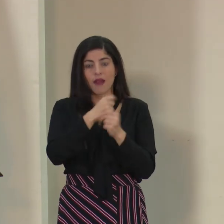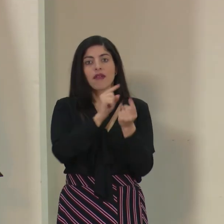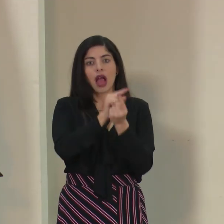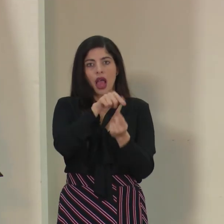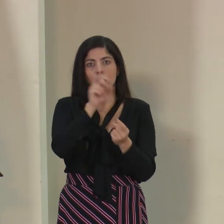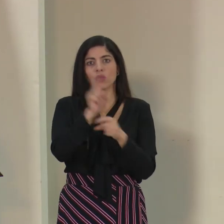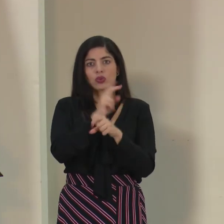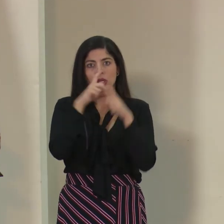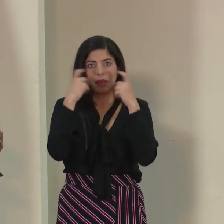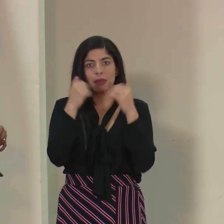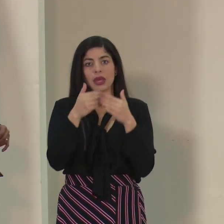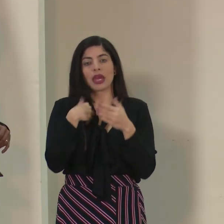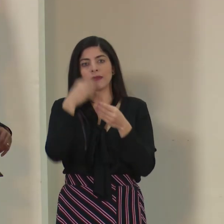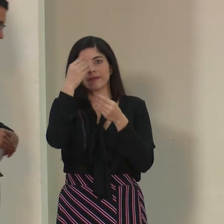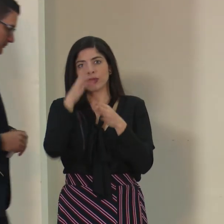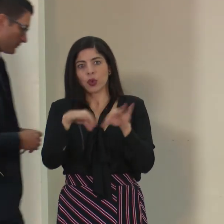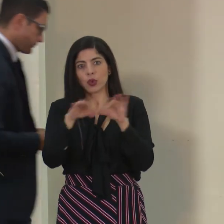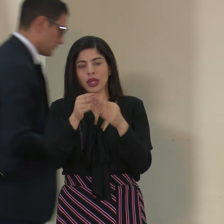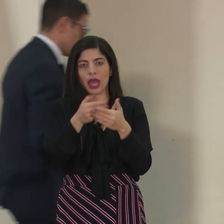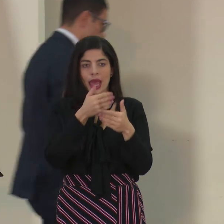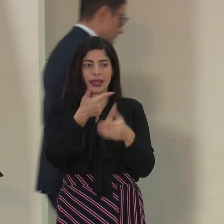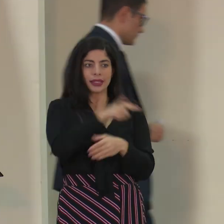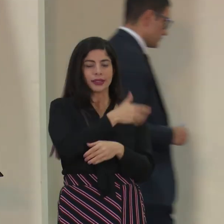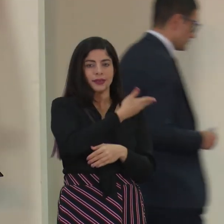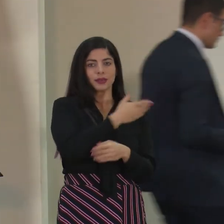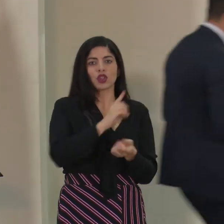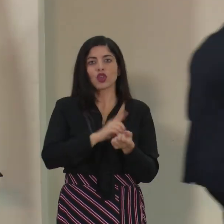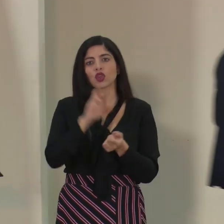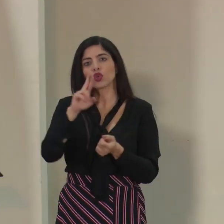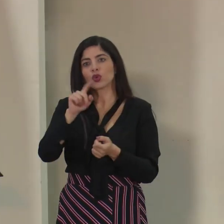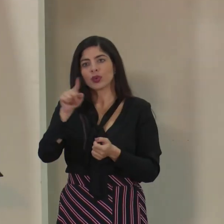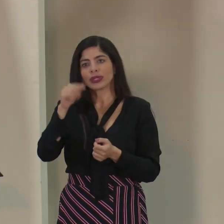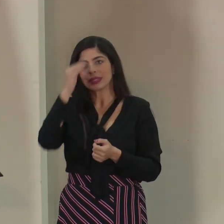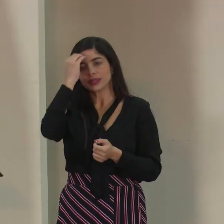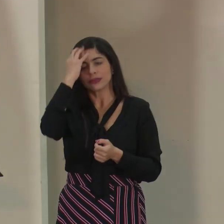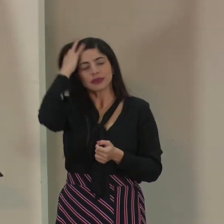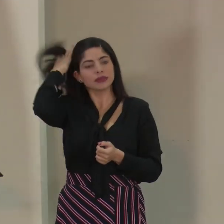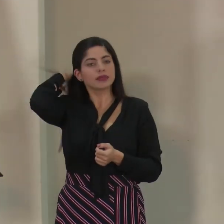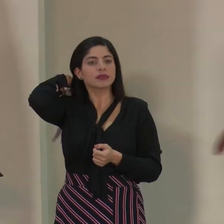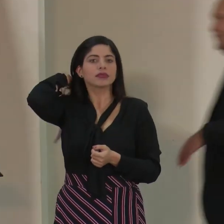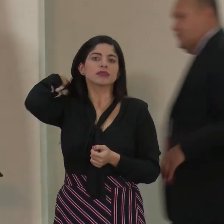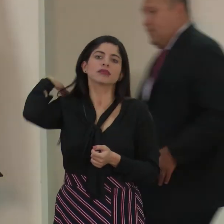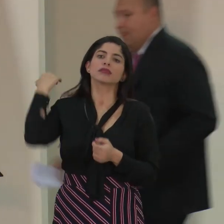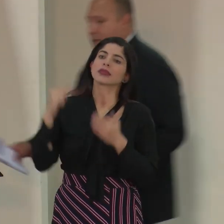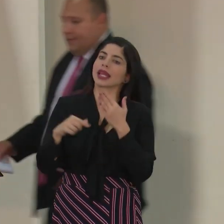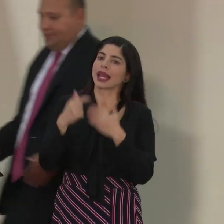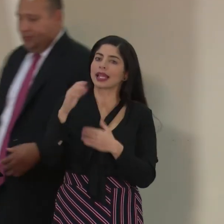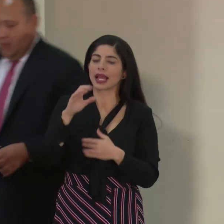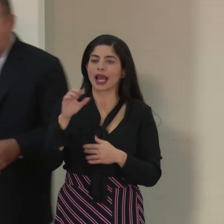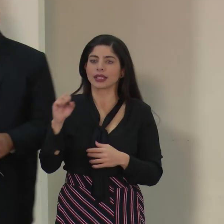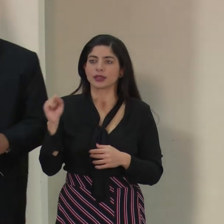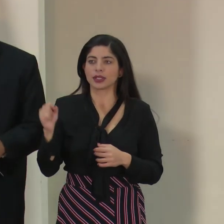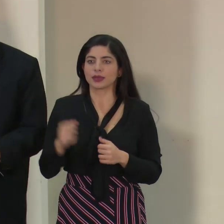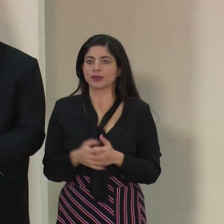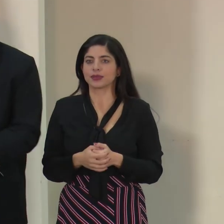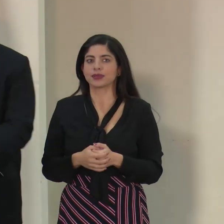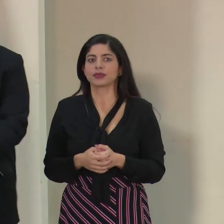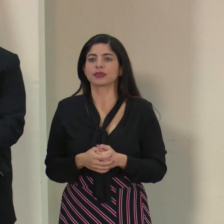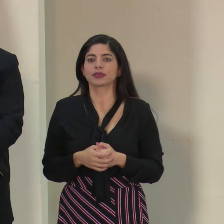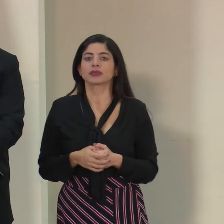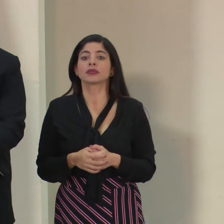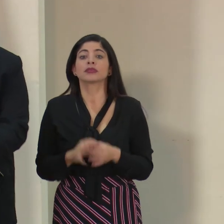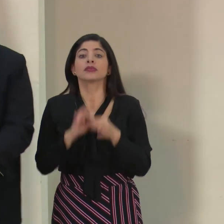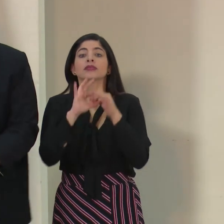importante antes de darle el paso al doctor Ruiz. Doctor Ruiz, gerente médico de la Caja Costalicense de Seguro Social. Sí,